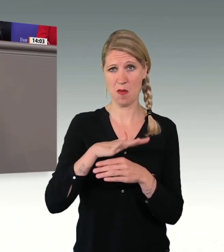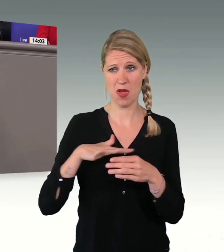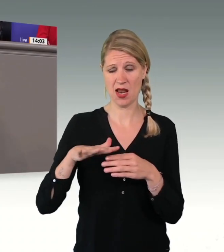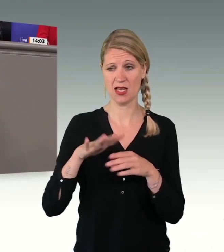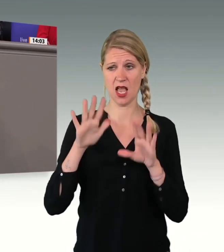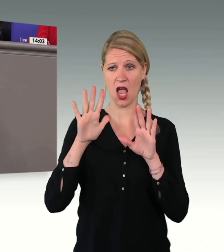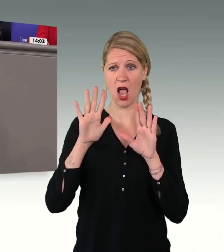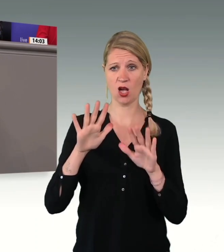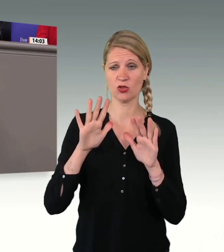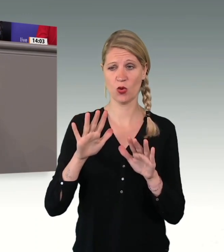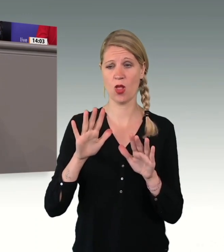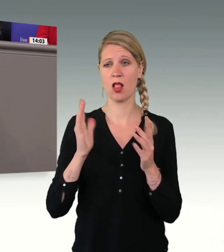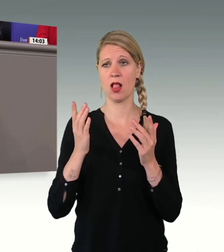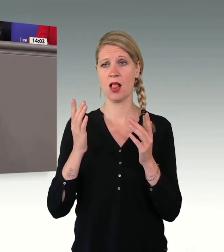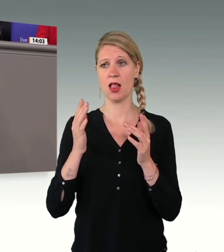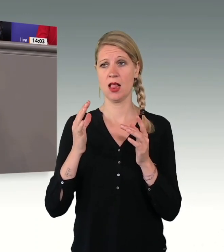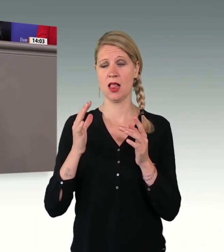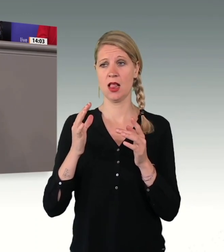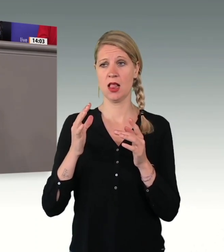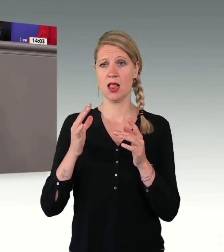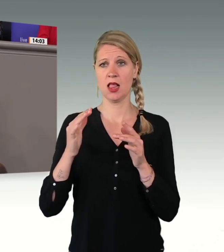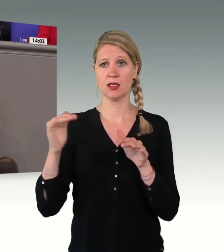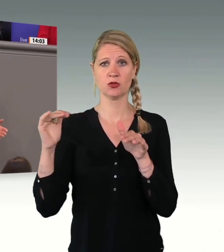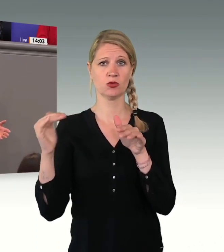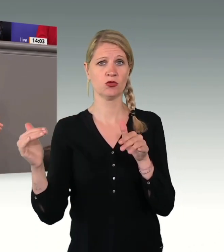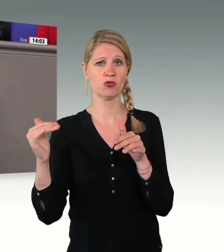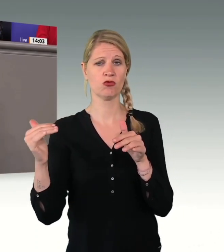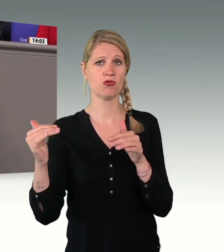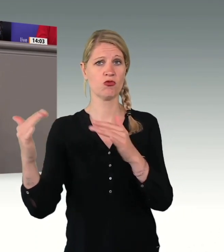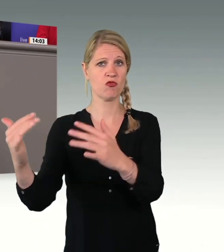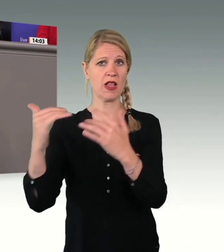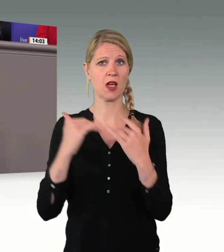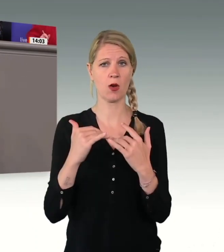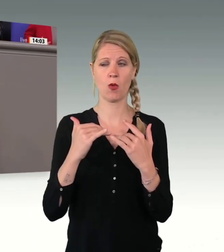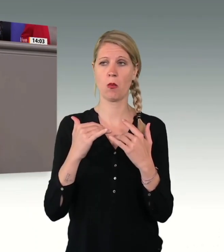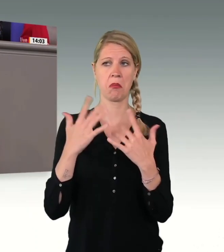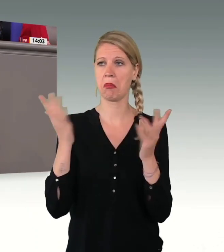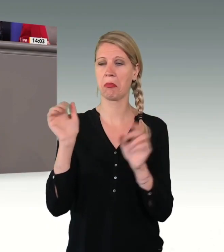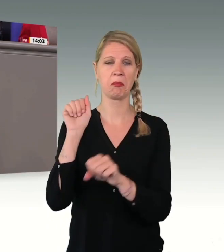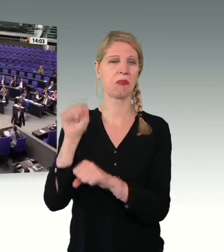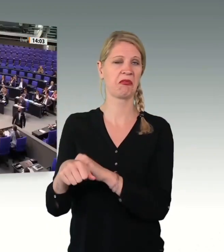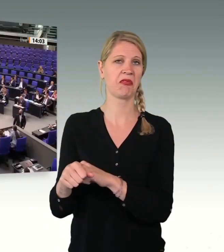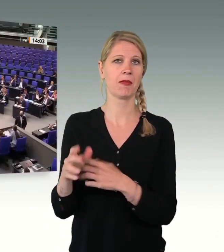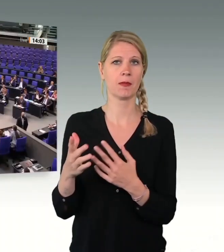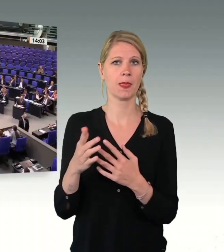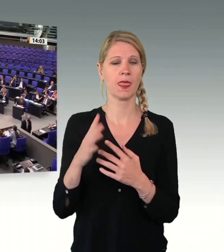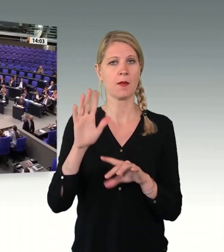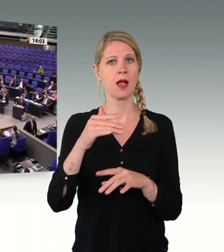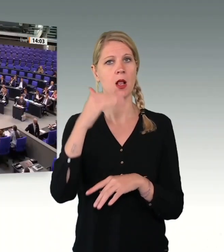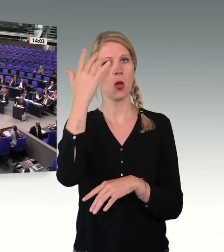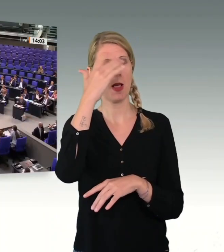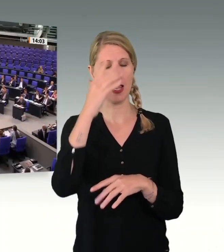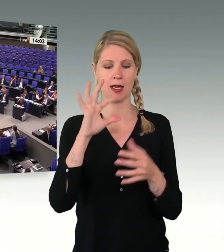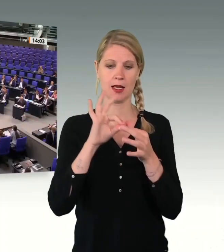Zuwanderung eigentlich völlig aus dem Blick verlieren. Sie machen sich überhaupt keine Gedanken um die sicherheitsrechtlichen